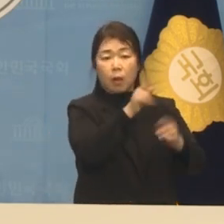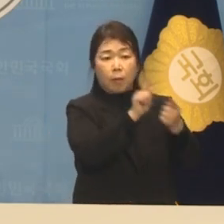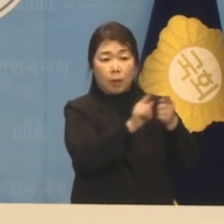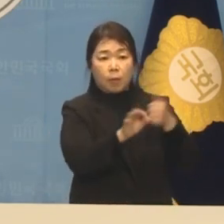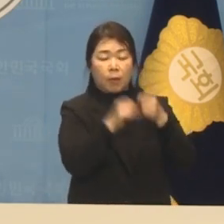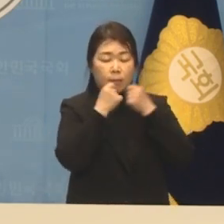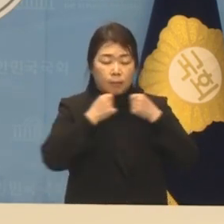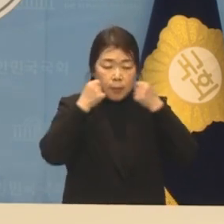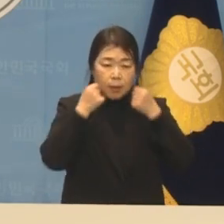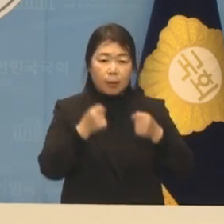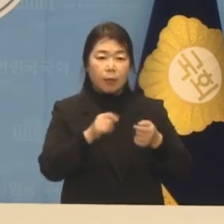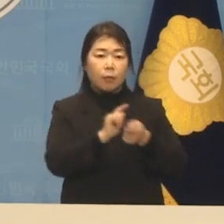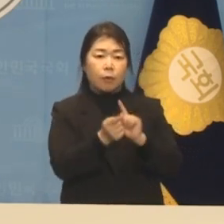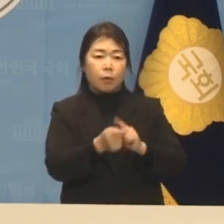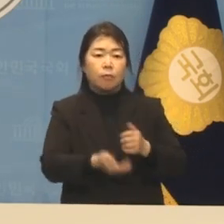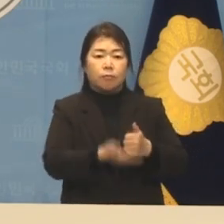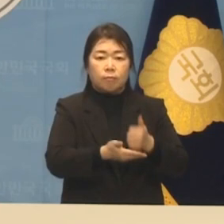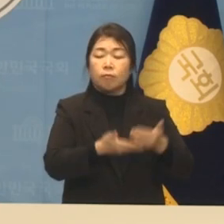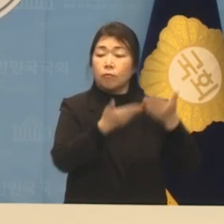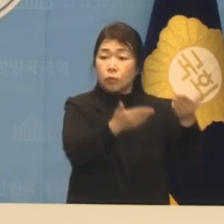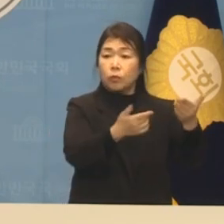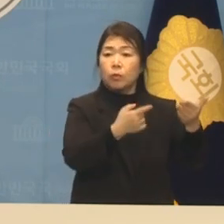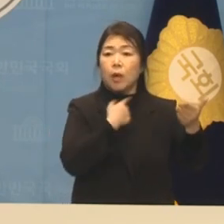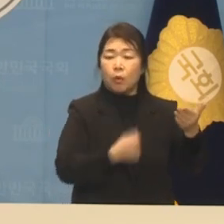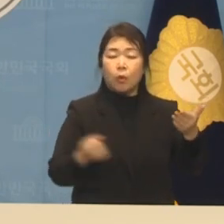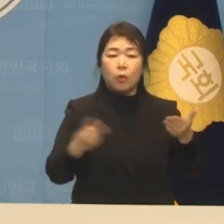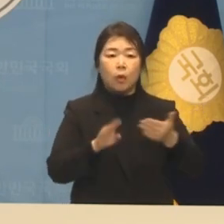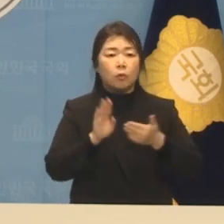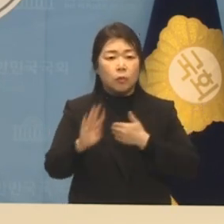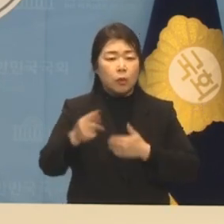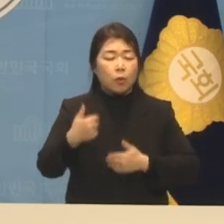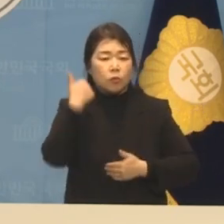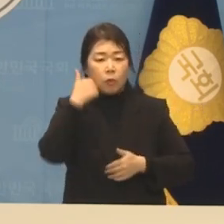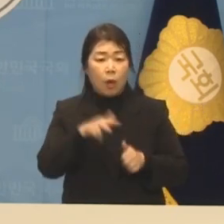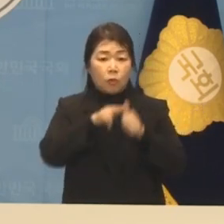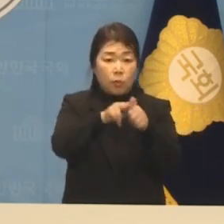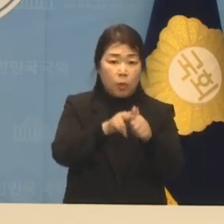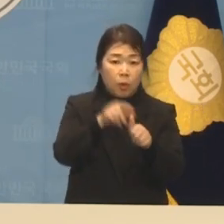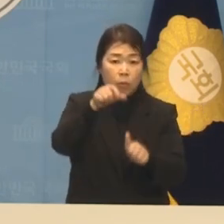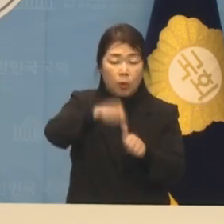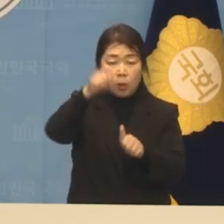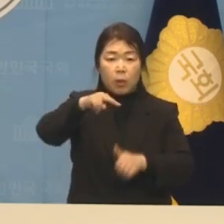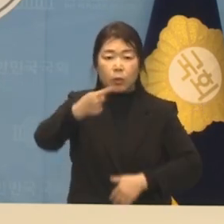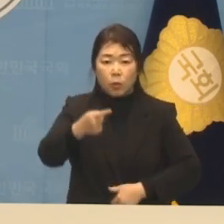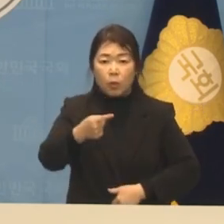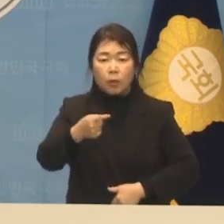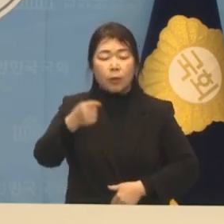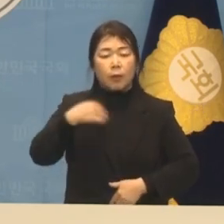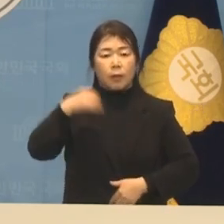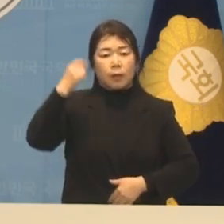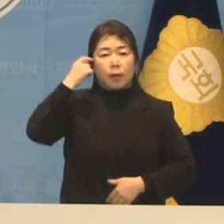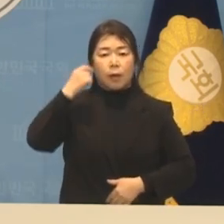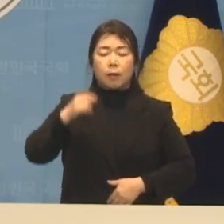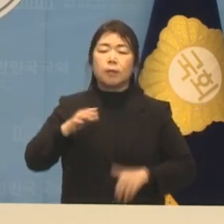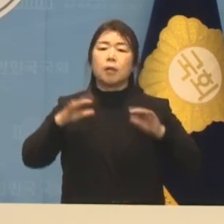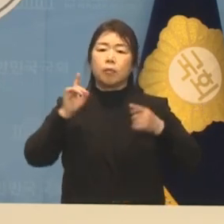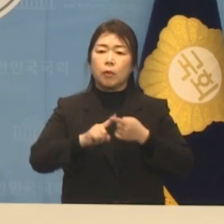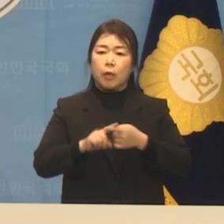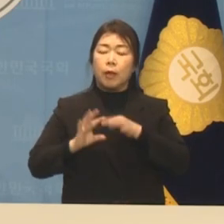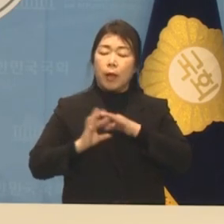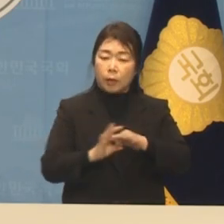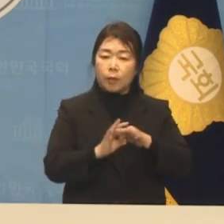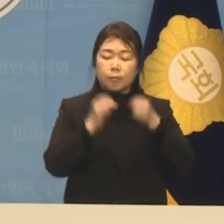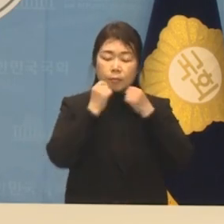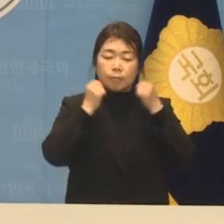밝은 웃음으로 서로를 격려했고 이후에도 누가 후보가 되더라도 그 정신은 자랑스럽게 지킬